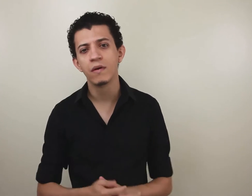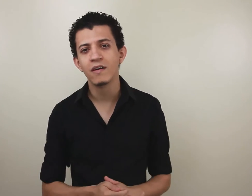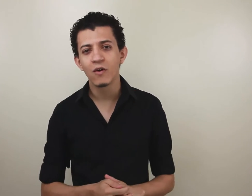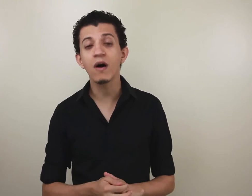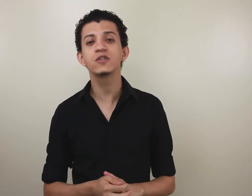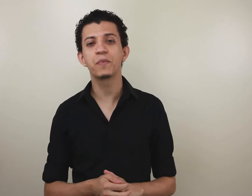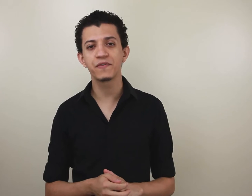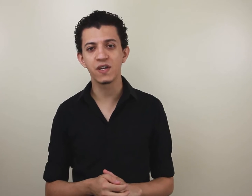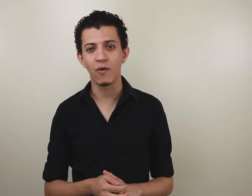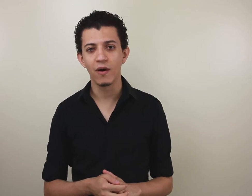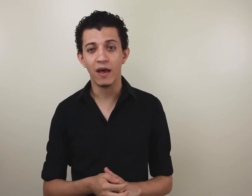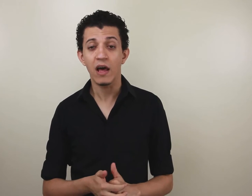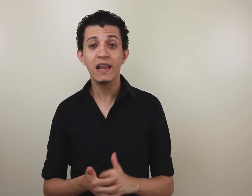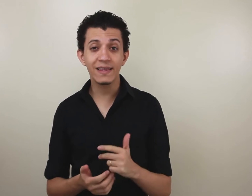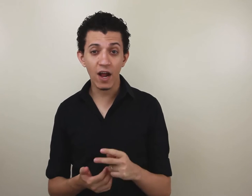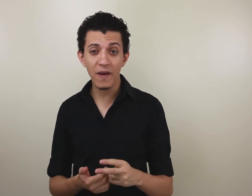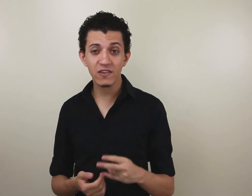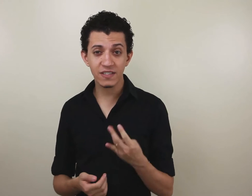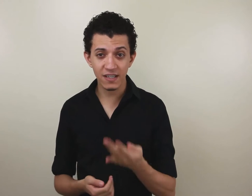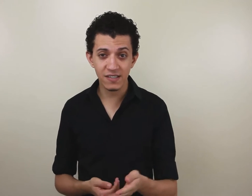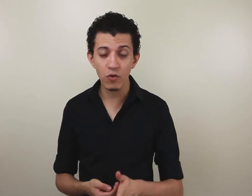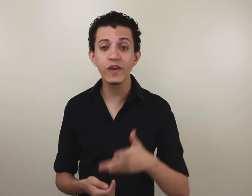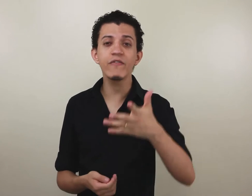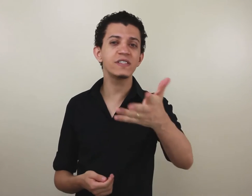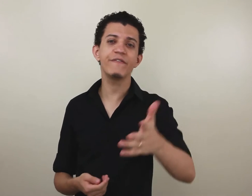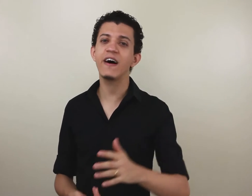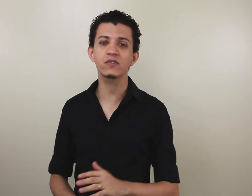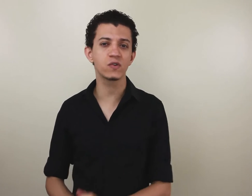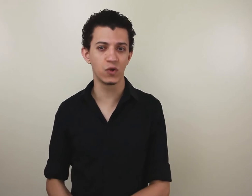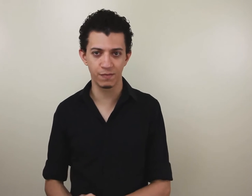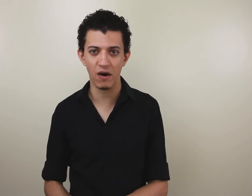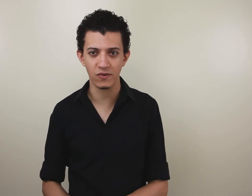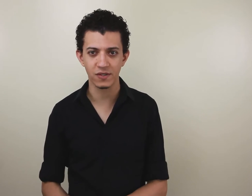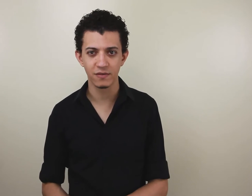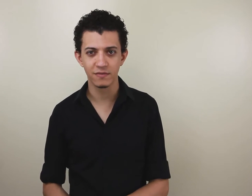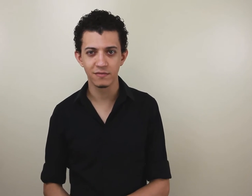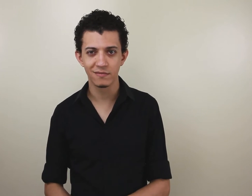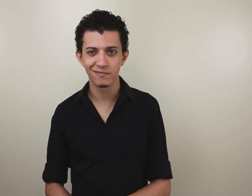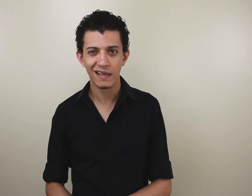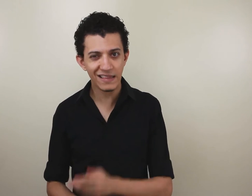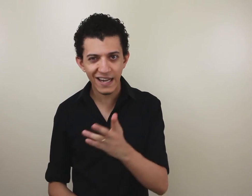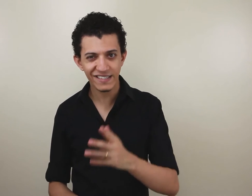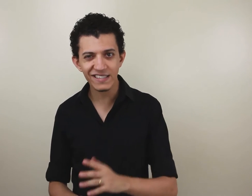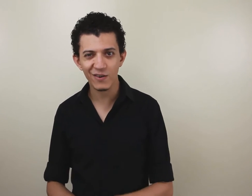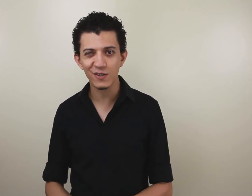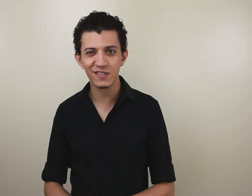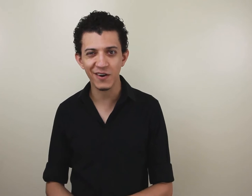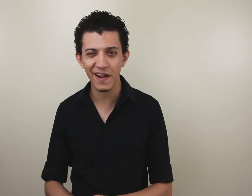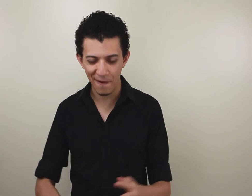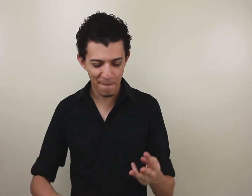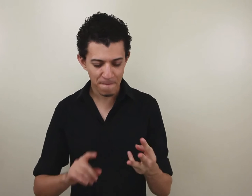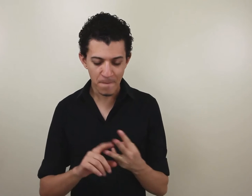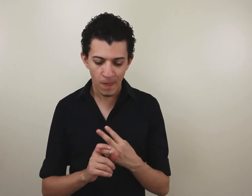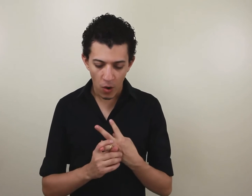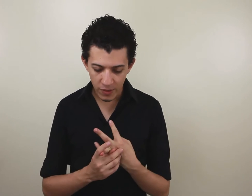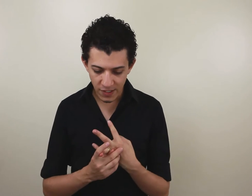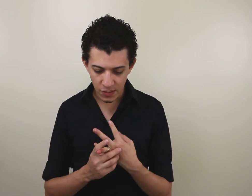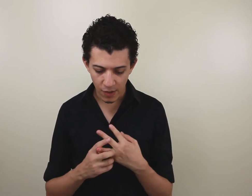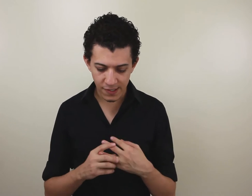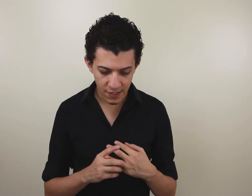Qual a sua profissão? Literalmente, você está dizendo o que você faz com as suas mãos. Interessante essa construção, né? Outra situação